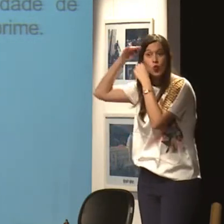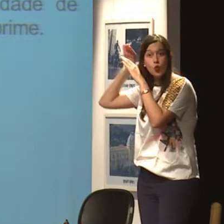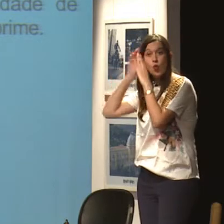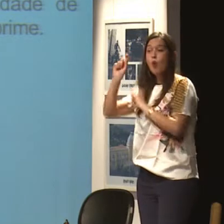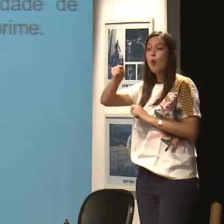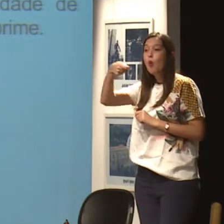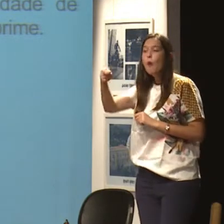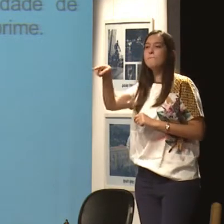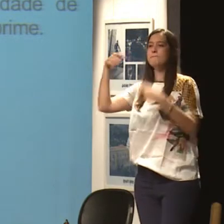surdez.